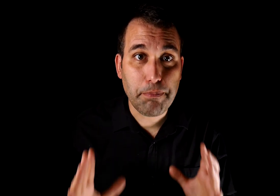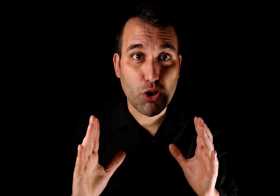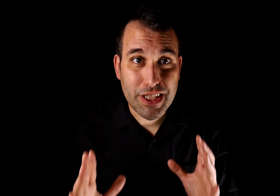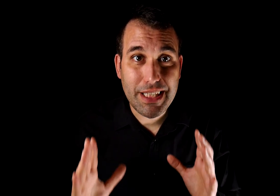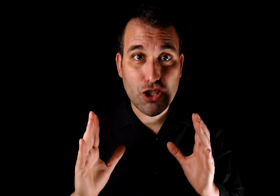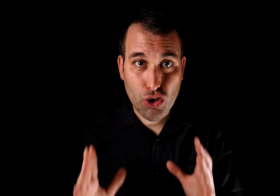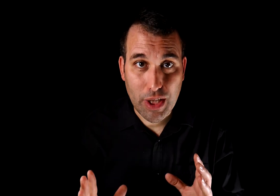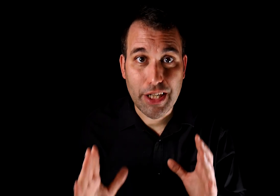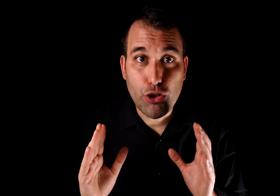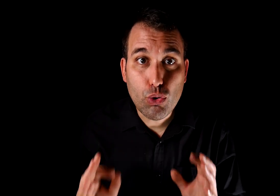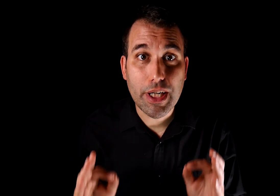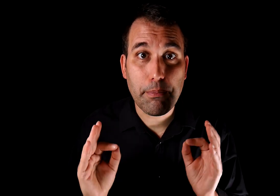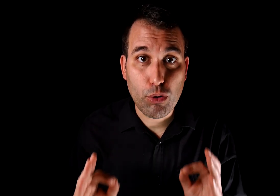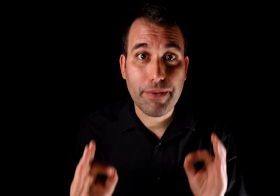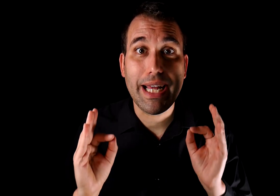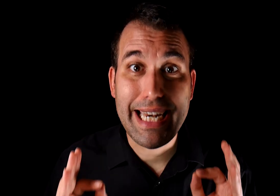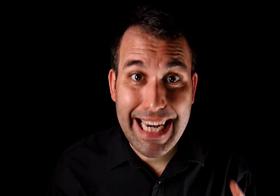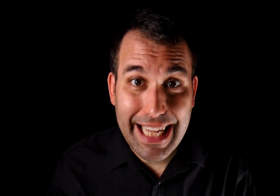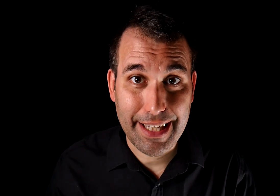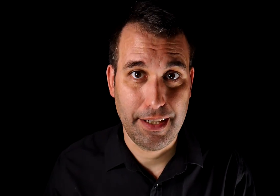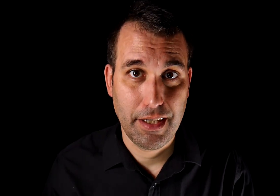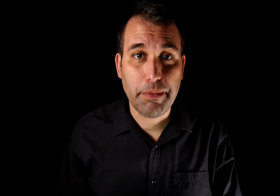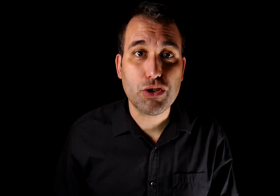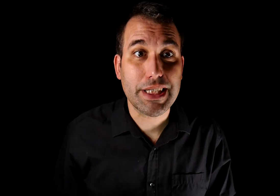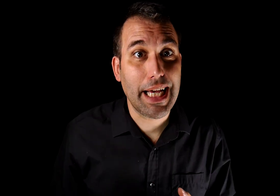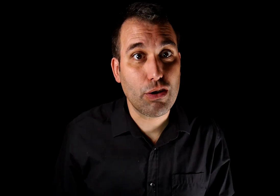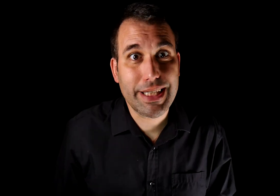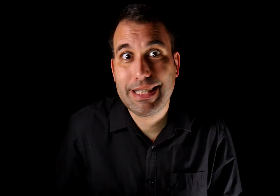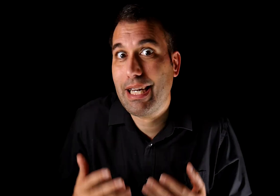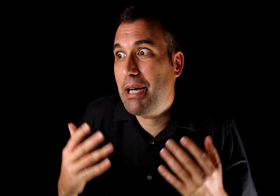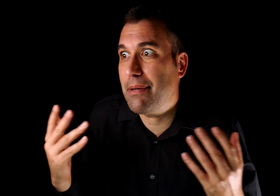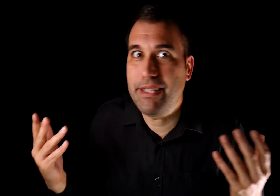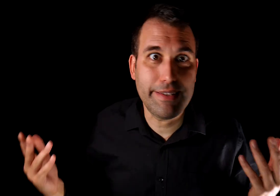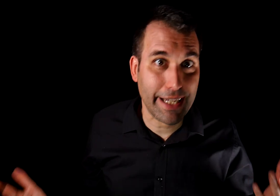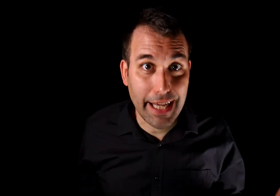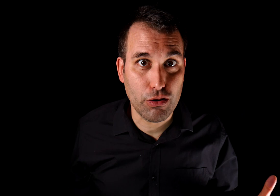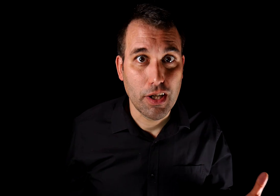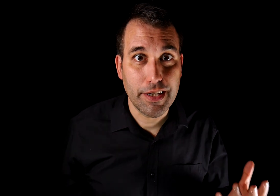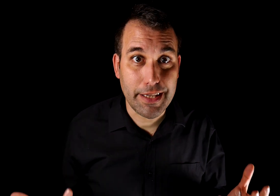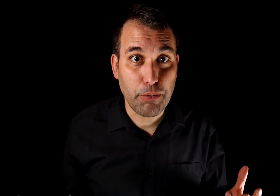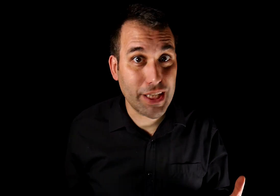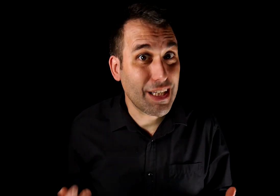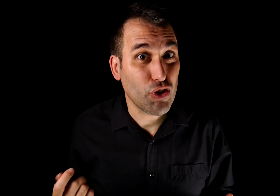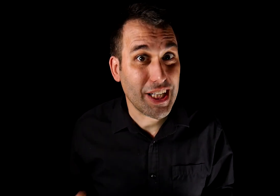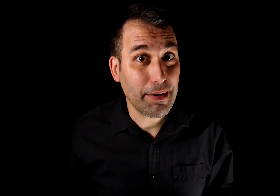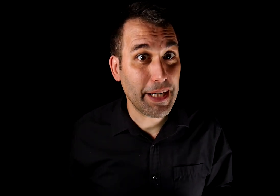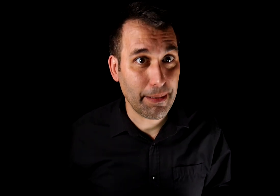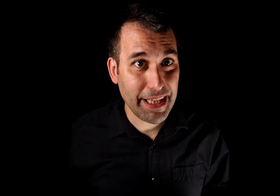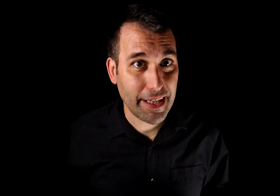por sí sola nunca prueba nada, a menos que sea algo extremadamente claro, del tipo que es denunciable penalmente,